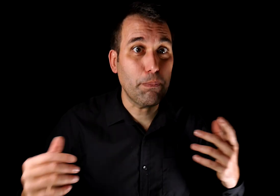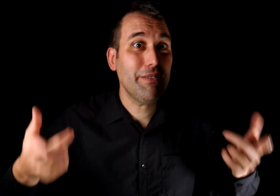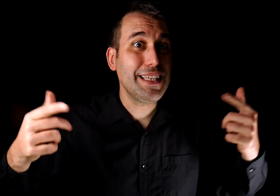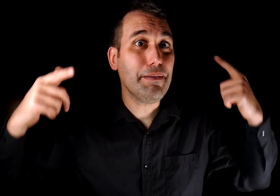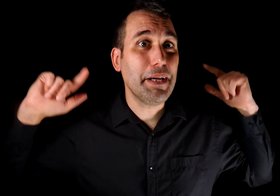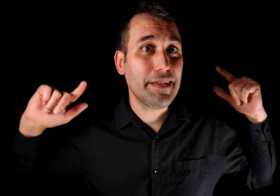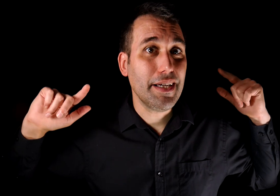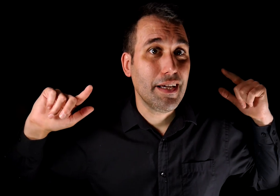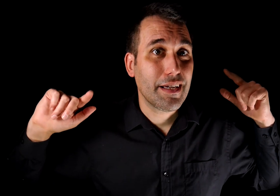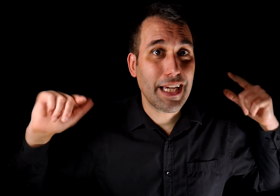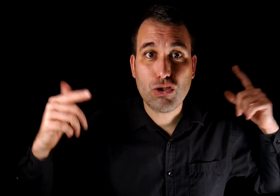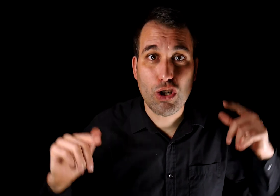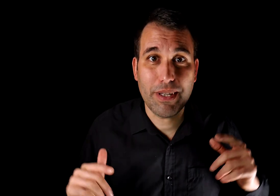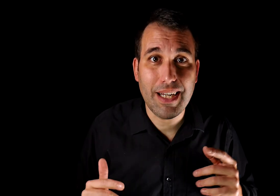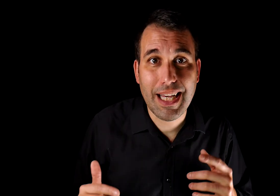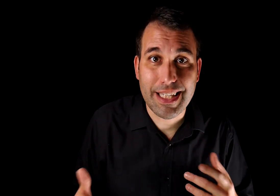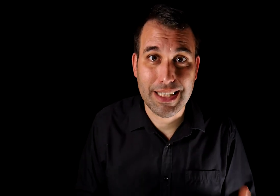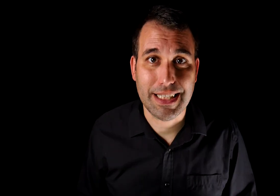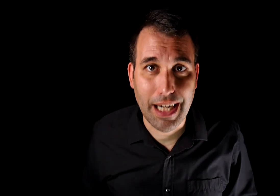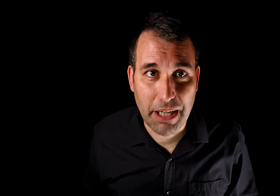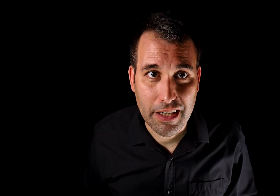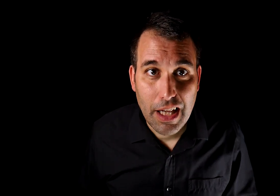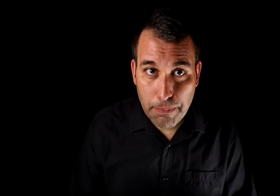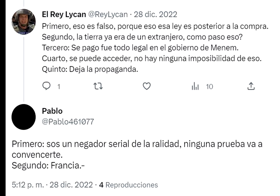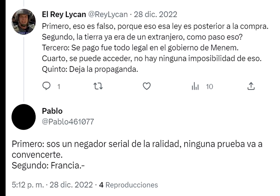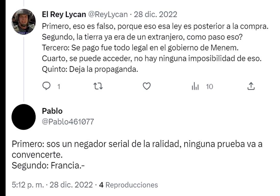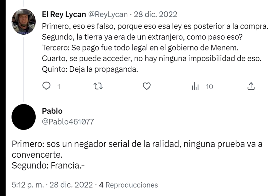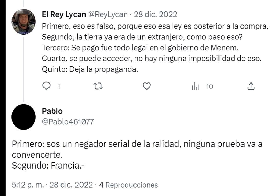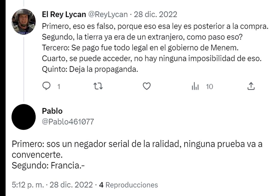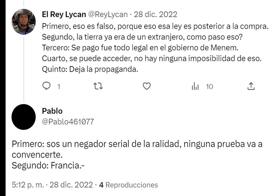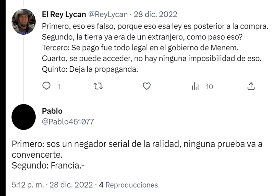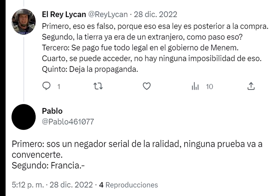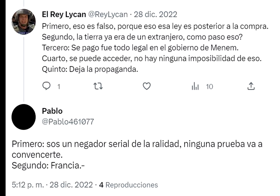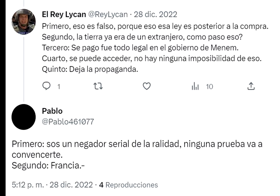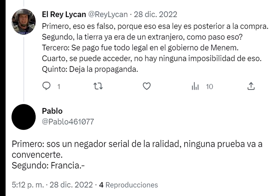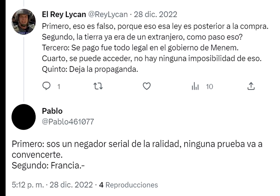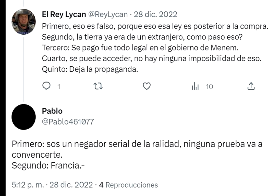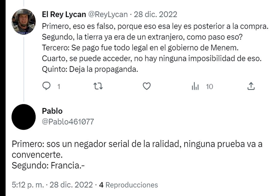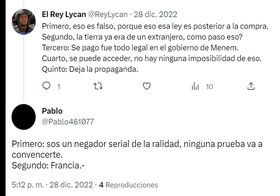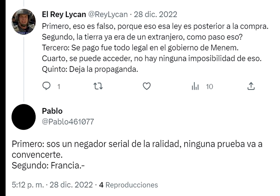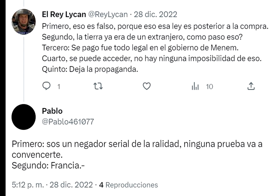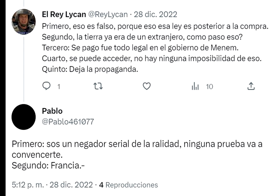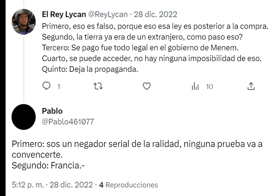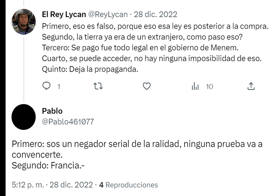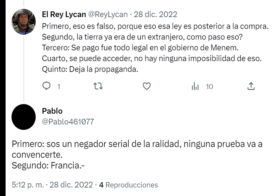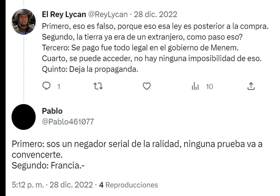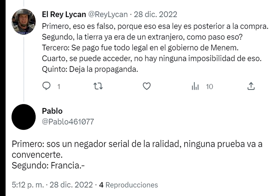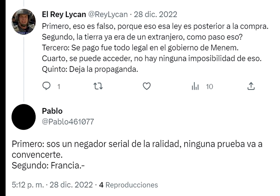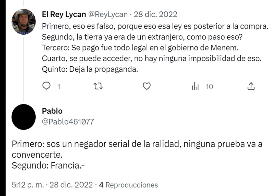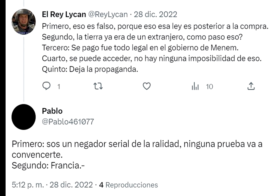preventivamente que no se convencerá a quienes las reclaman. Y por tanto, cuando en verdad no lo sean, se probará que tenías razón sobre ellos.